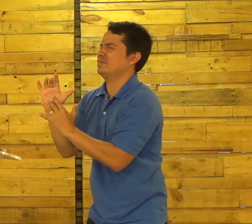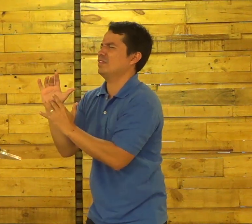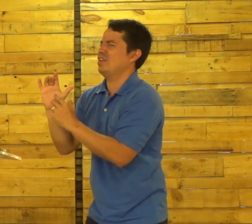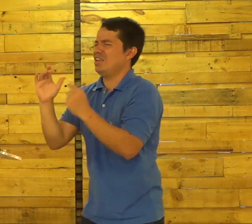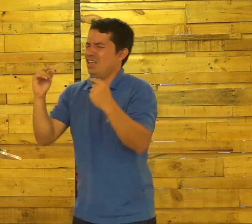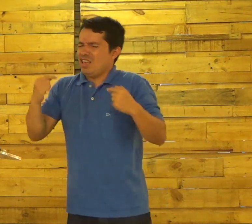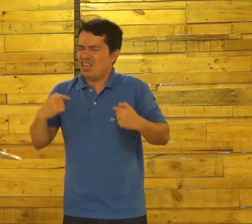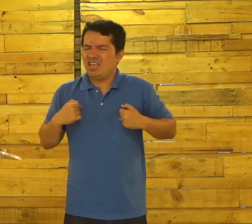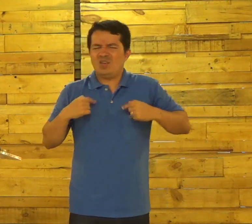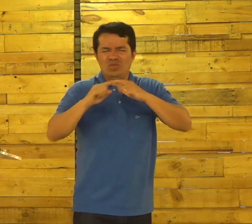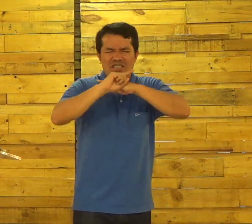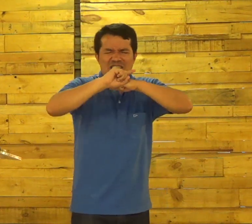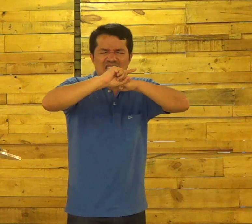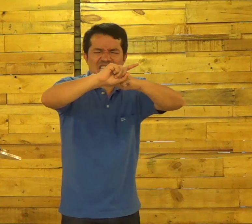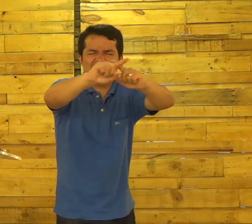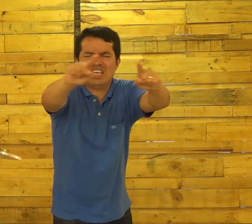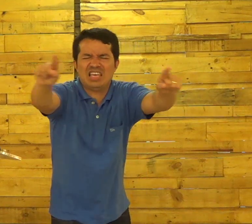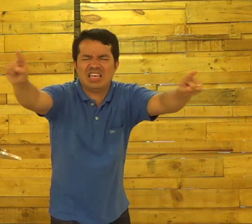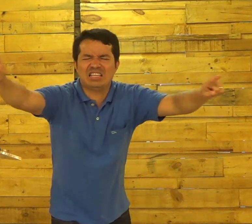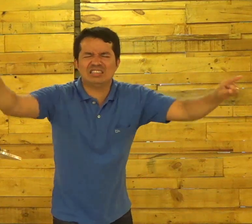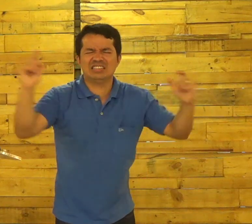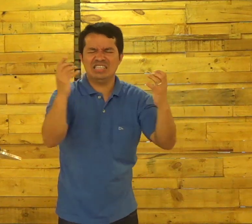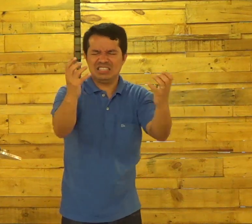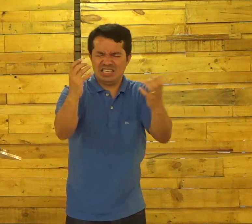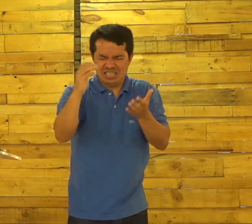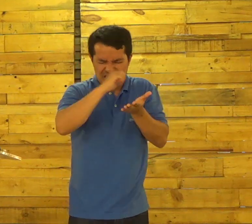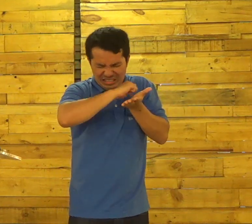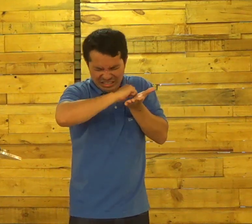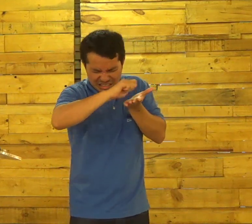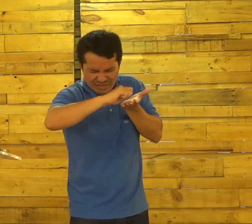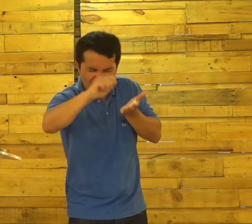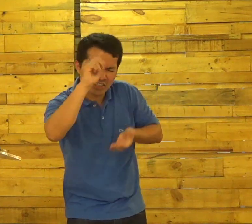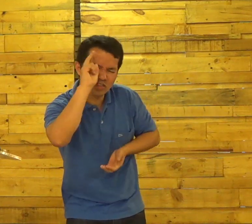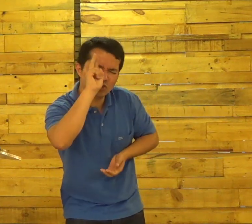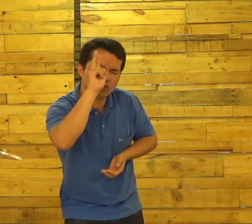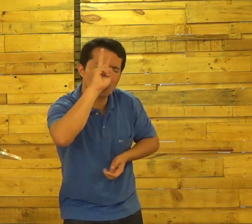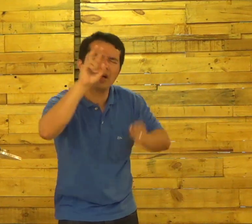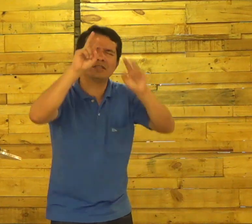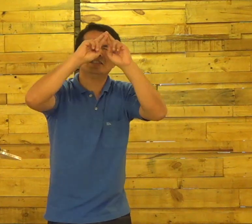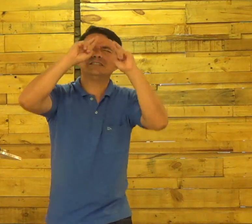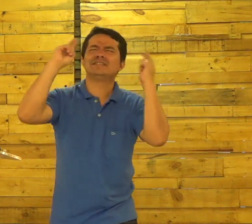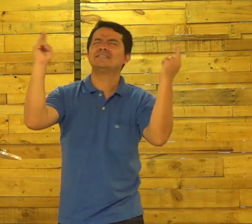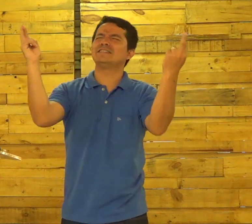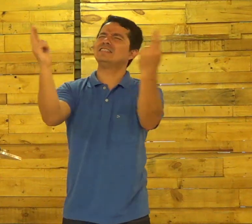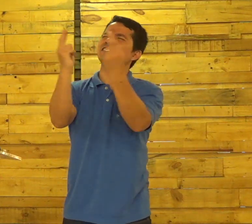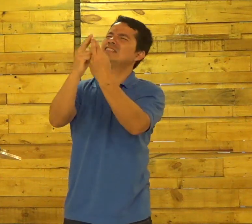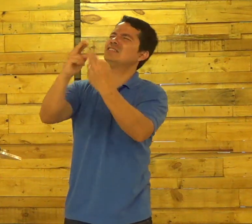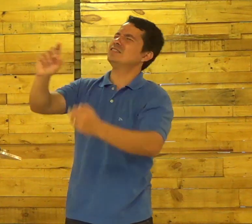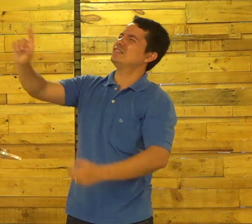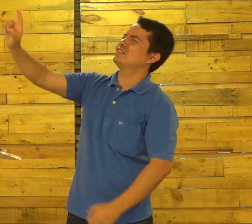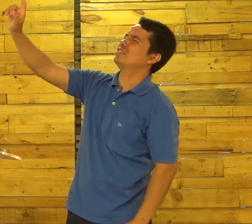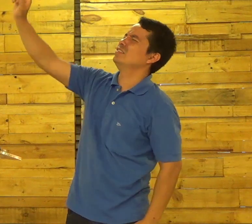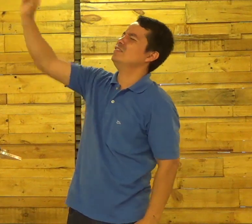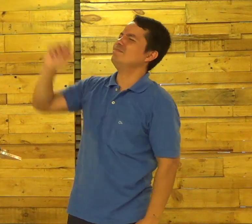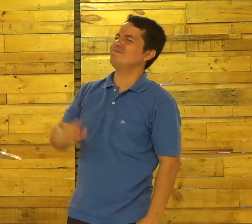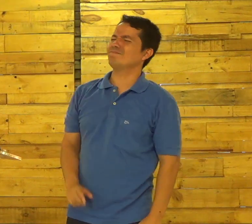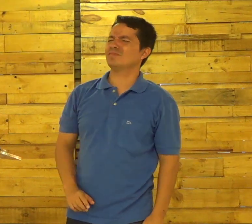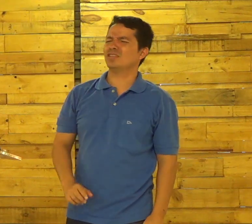Em nome De Jesus Eu e os meus irmãos Queremos escrever Uma nova história A história